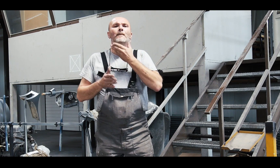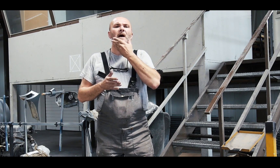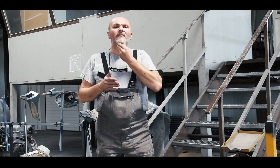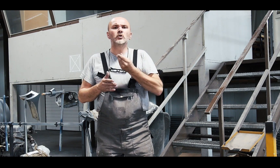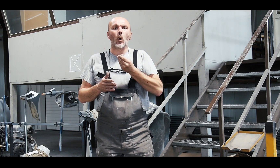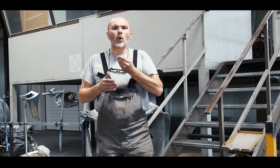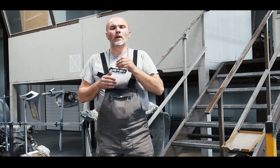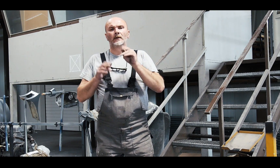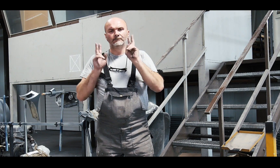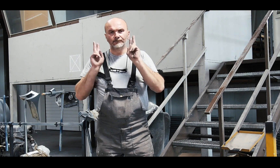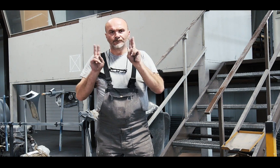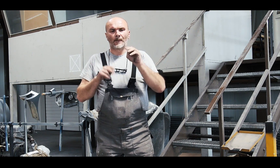Das ist mein Gebärdename.